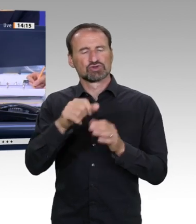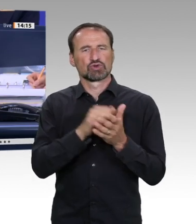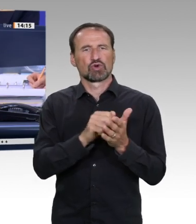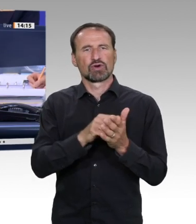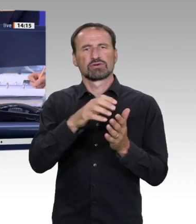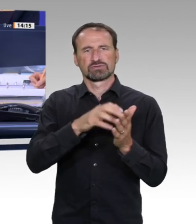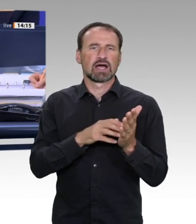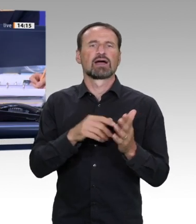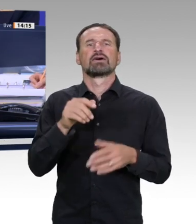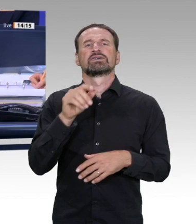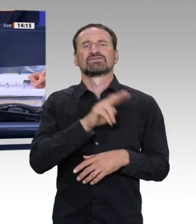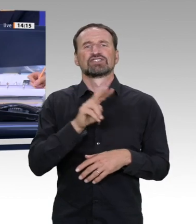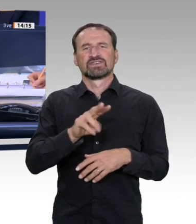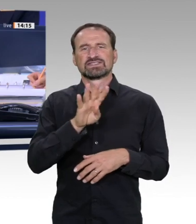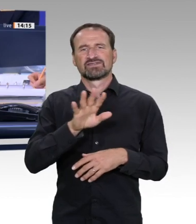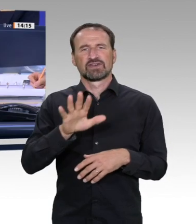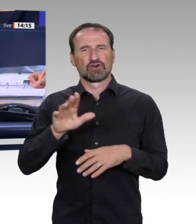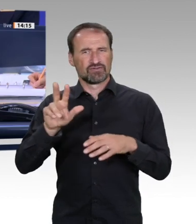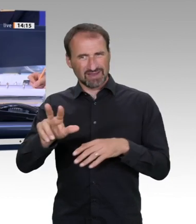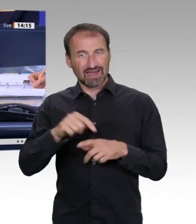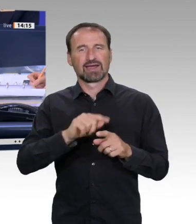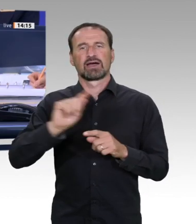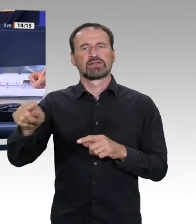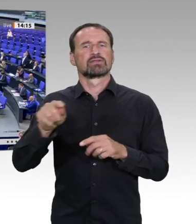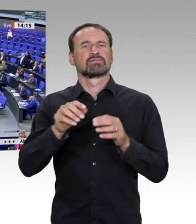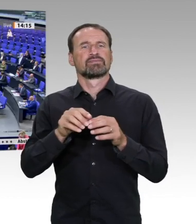Ausschuss für Inneres und Heimat. Wer stimmt für diesen Überweisungsvorschlag?